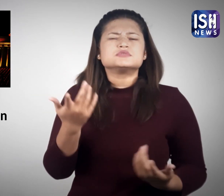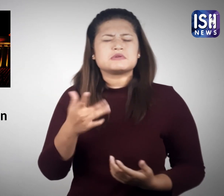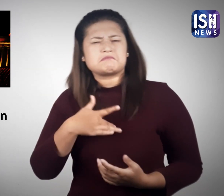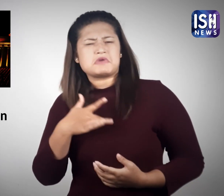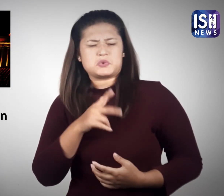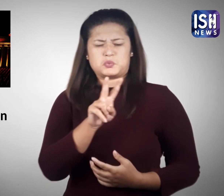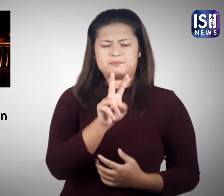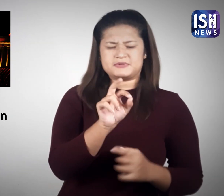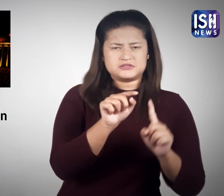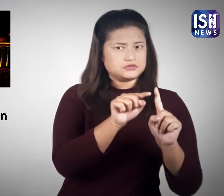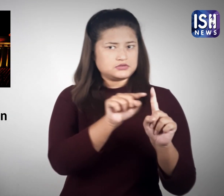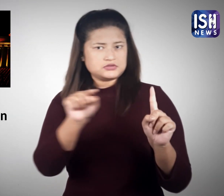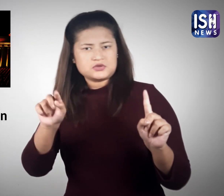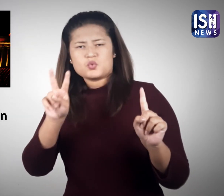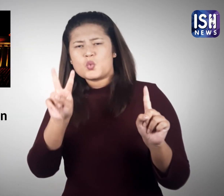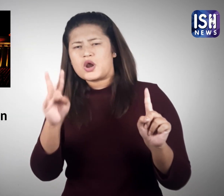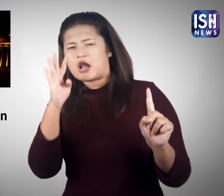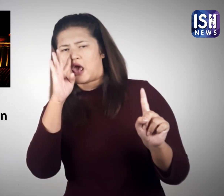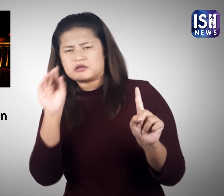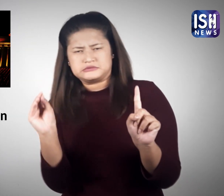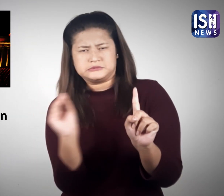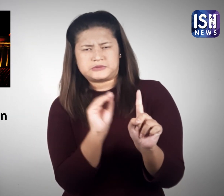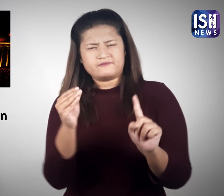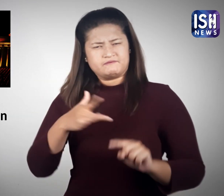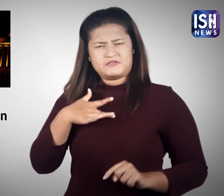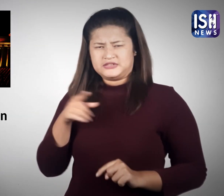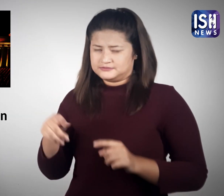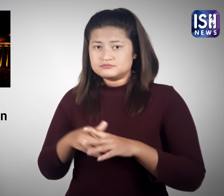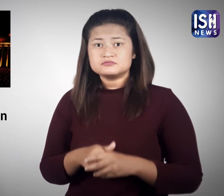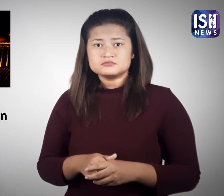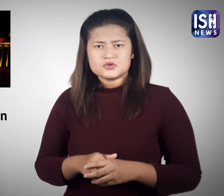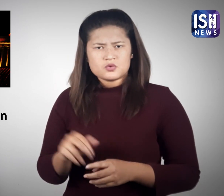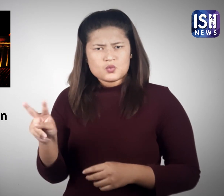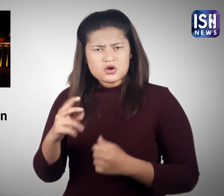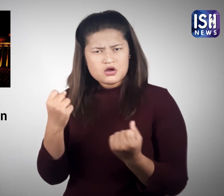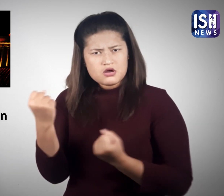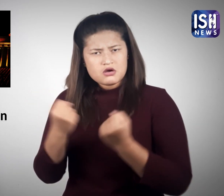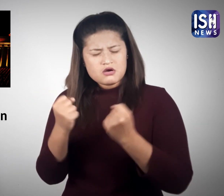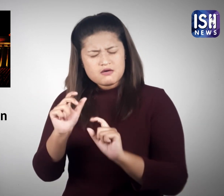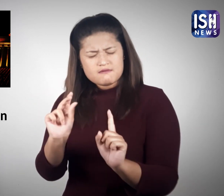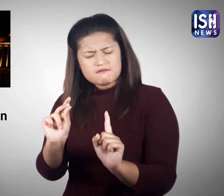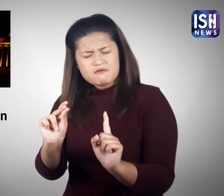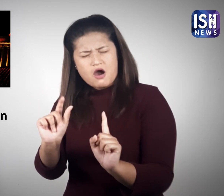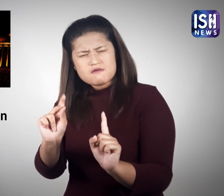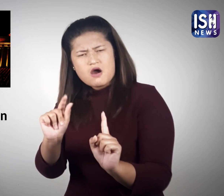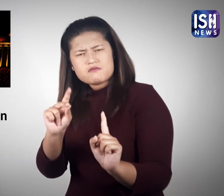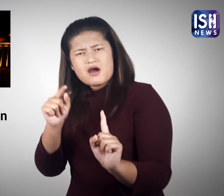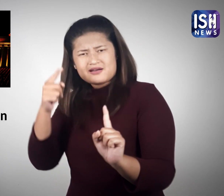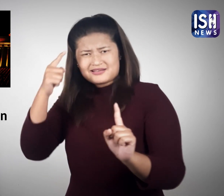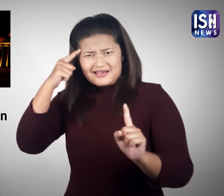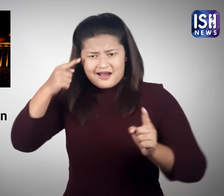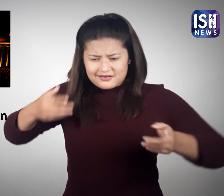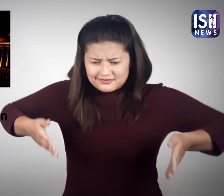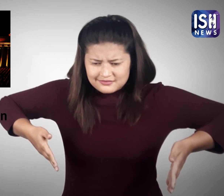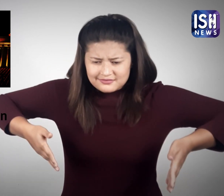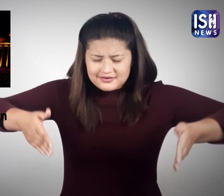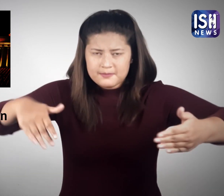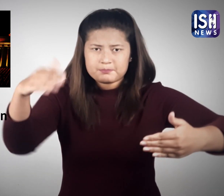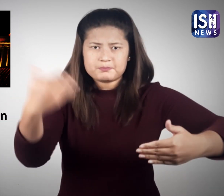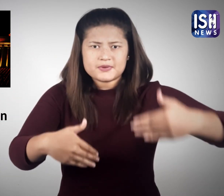दोनों की उमर 20 से 29 साल के बीच है। शिवम तेज गती में था और बैरिगेट को